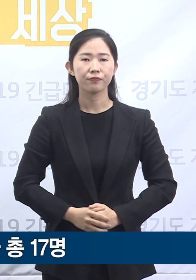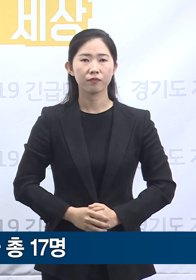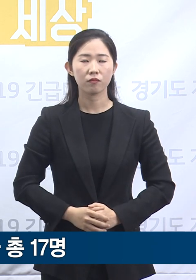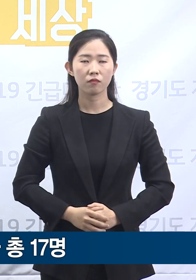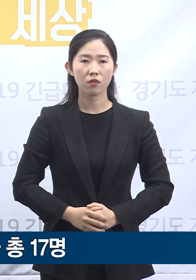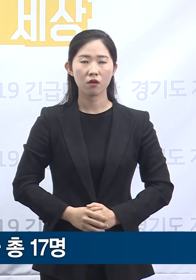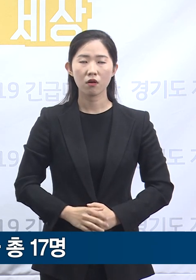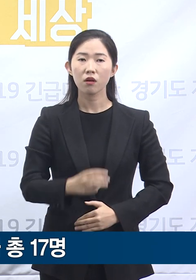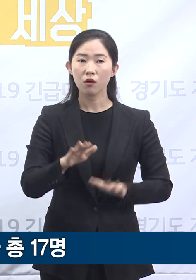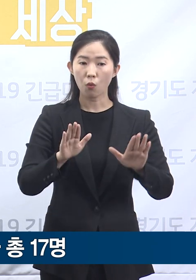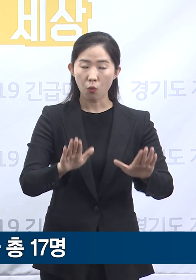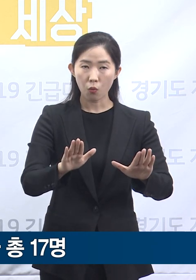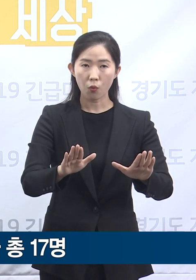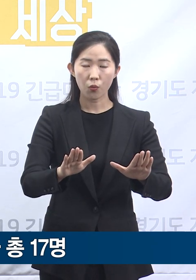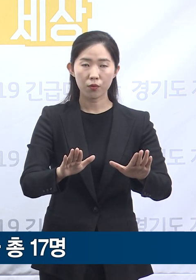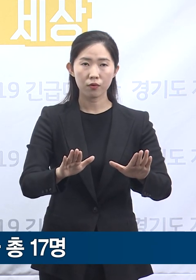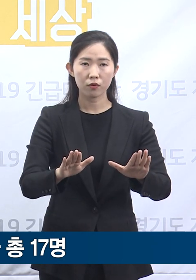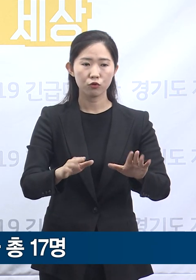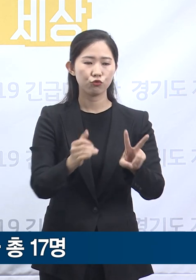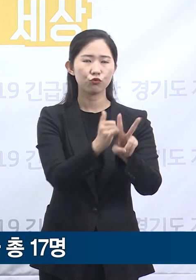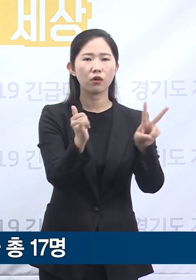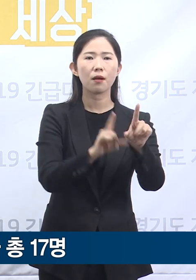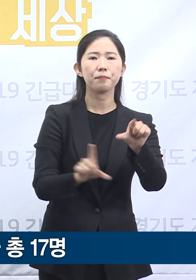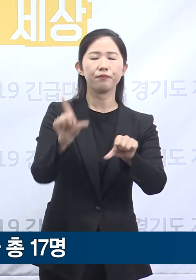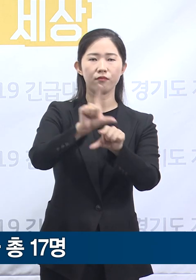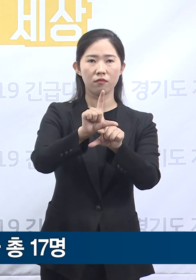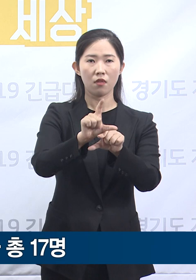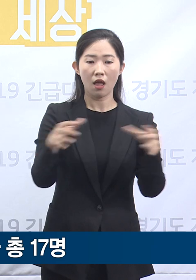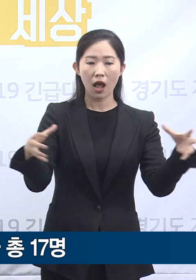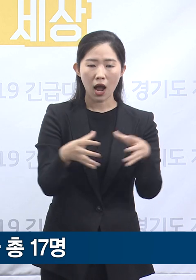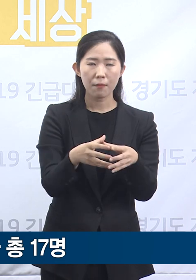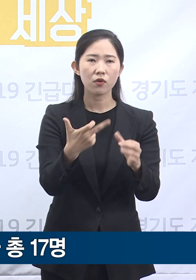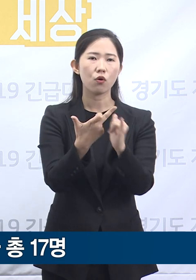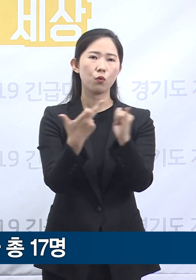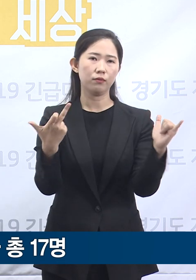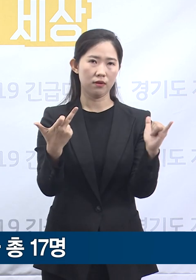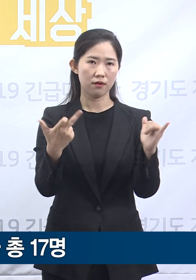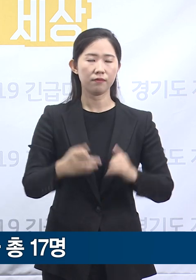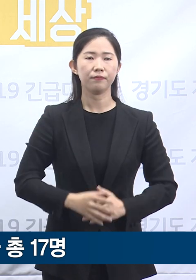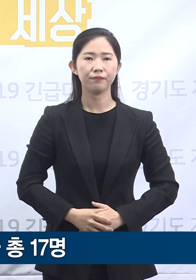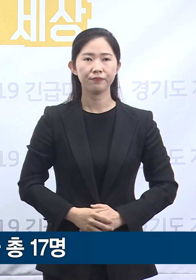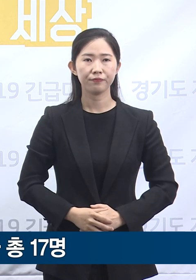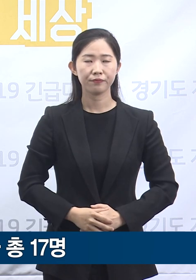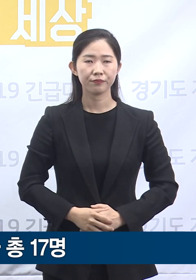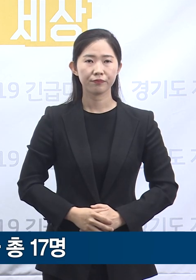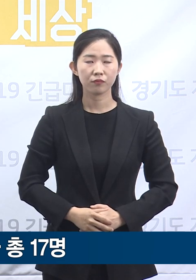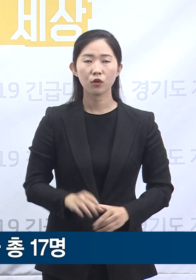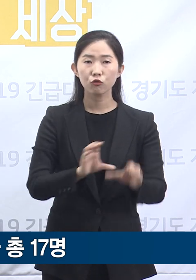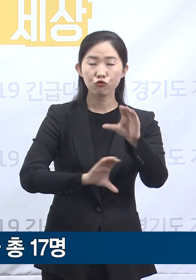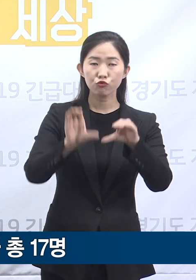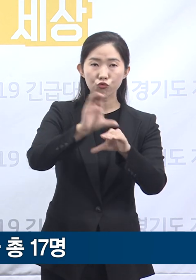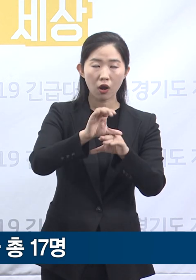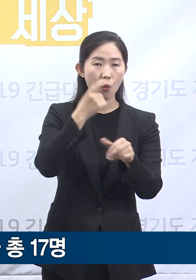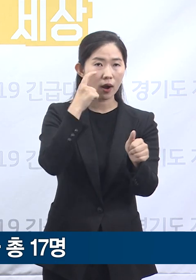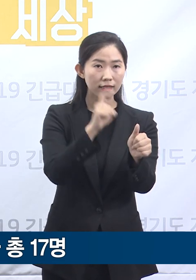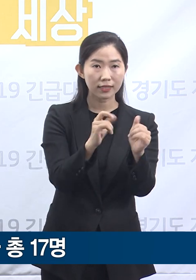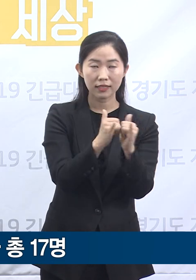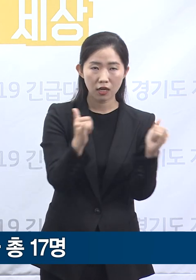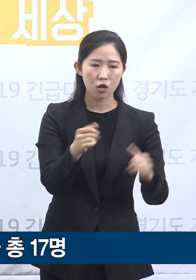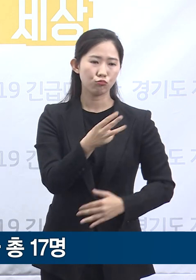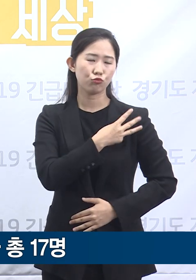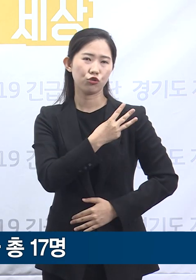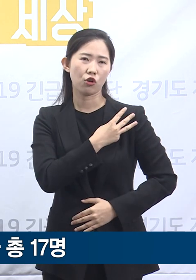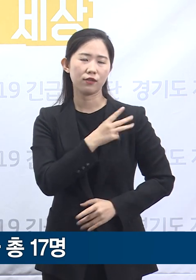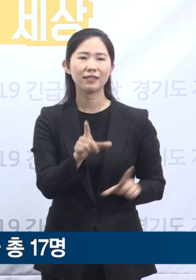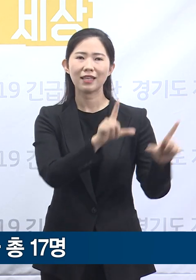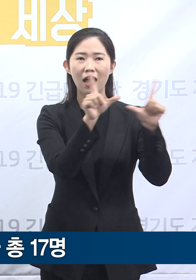확진자는 금일 0시 기준 2명이 추가되어 총 17명으로 늘어났습니다. 추가 확진자는 부천시에 거주하는